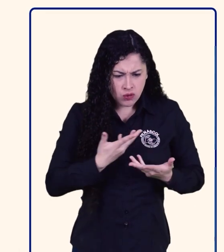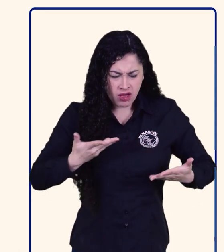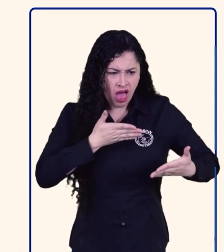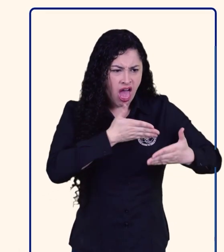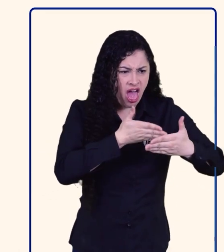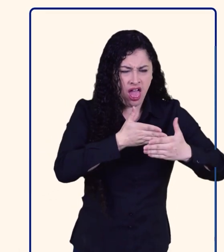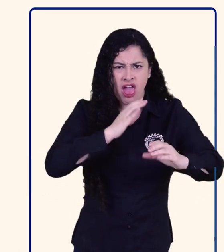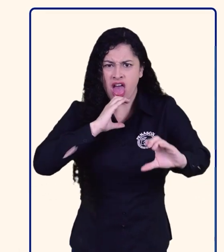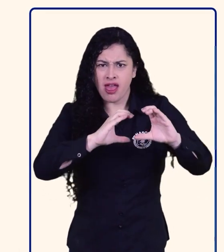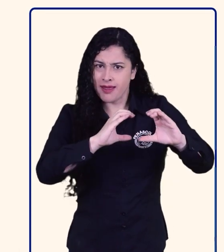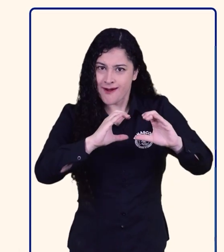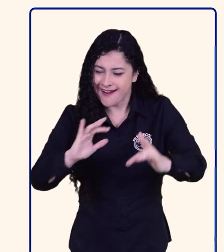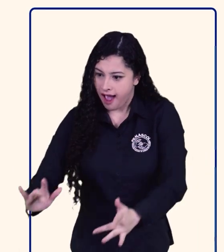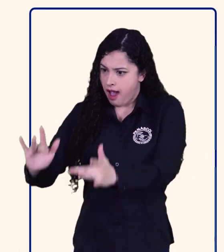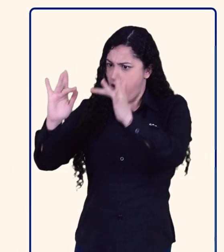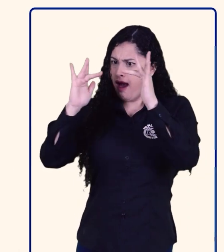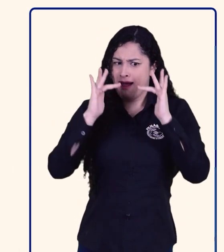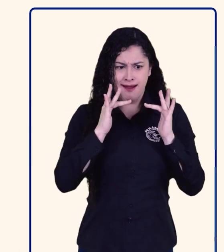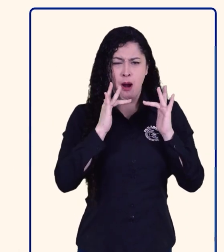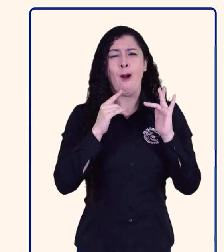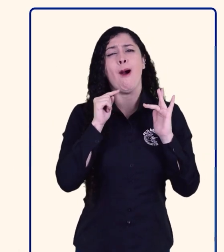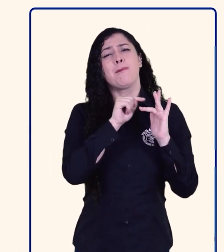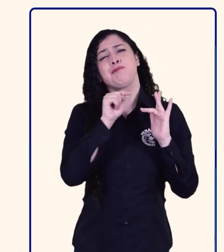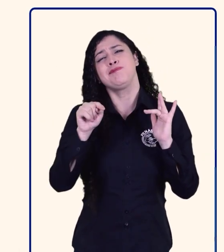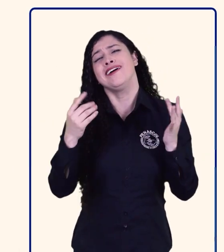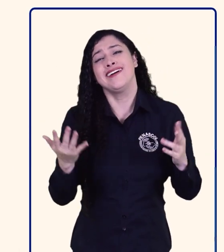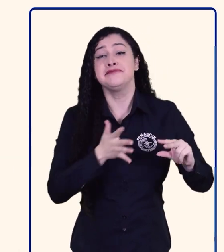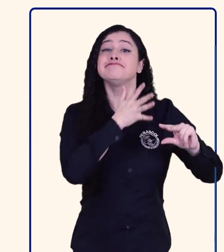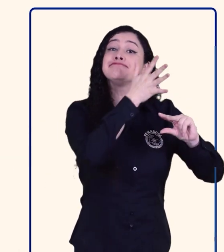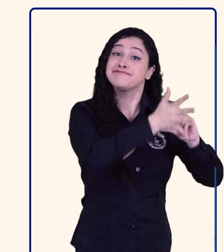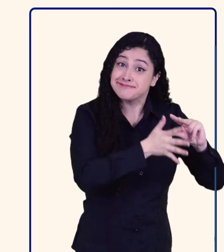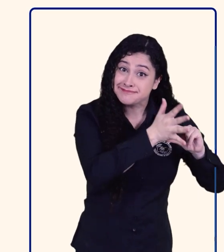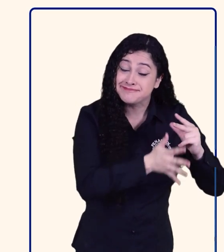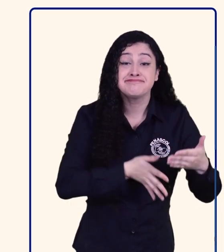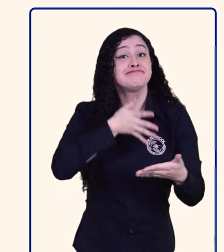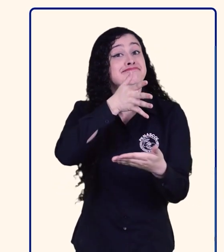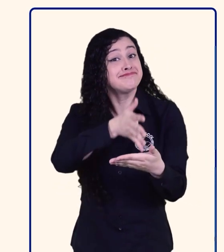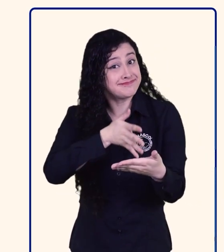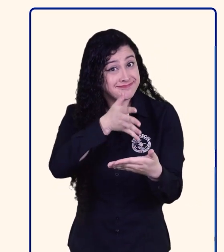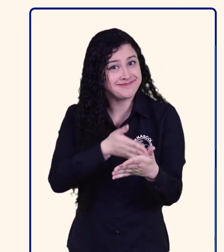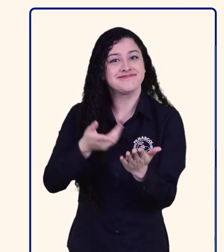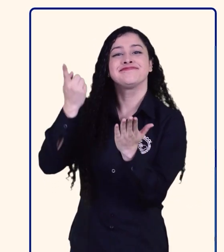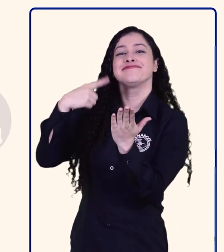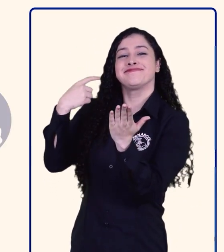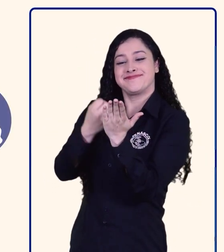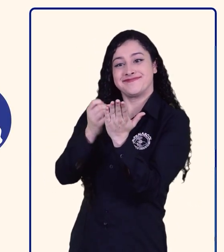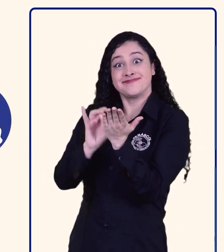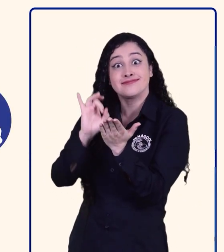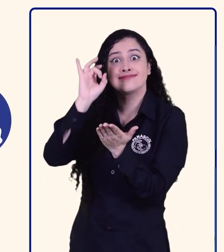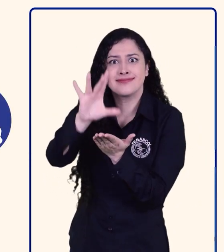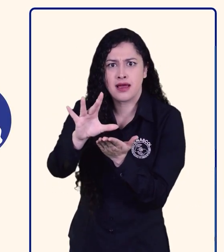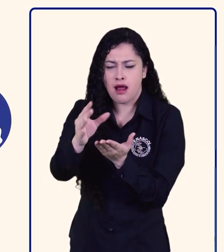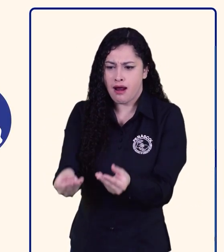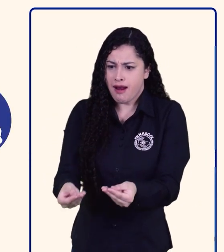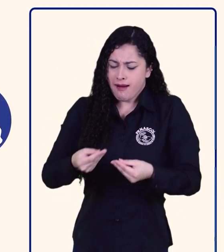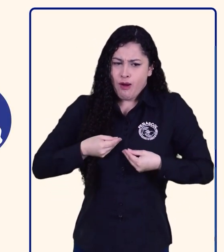sus servicios de relevo de llamadas, CIEL y videomensajes por WhatsApp aporte a eliminar barreras de